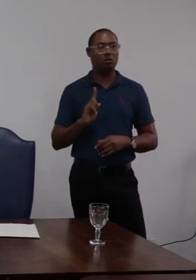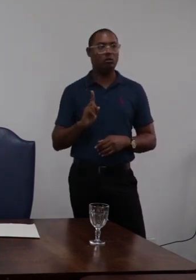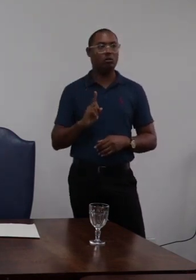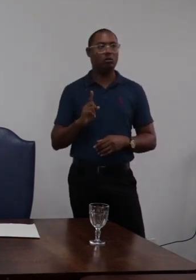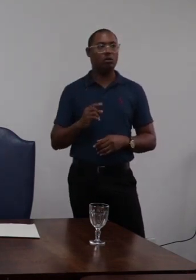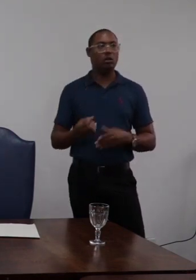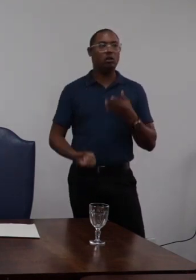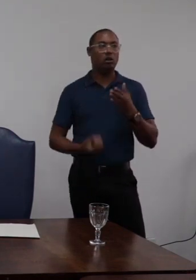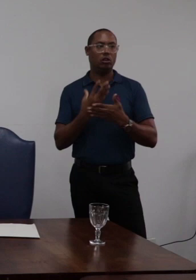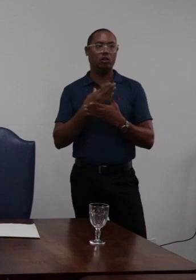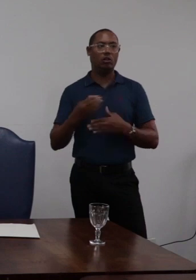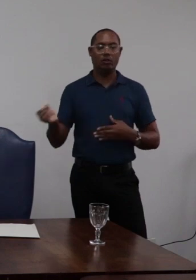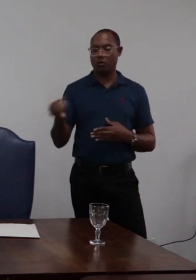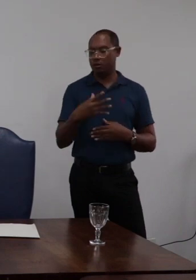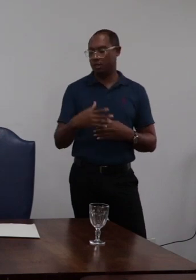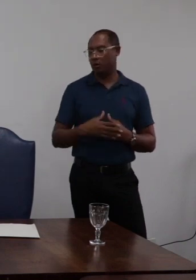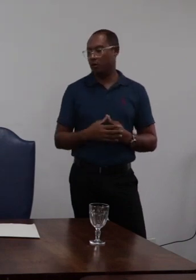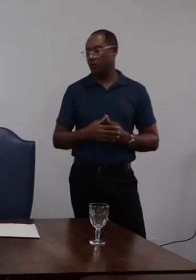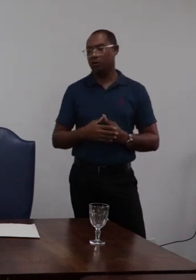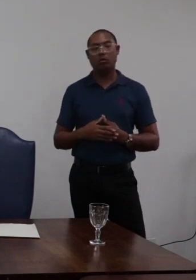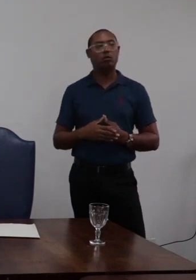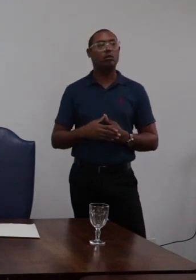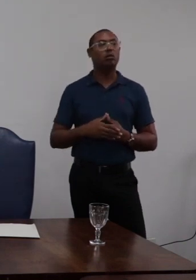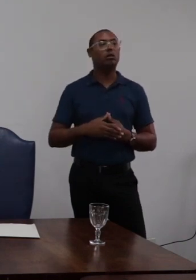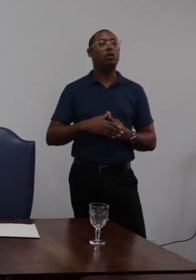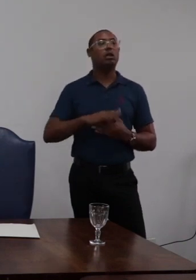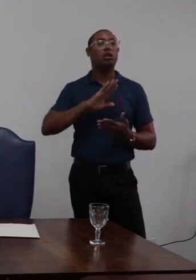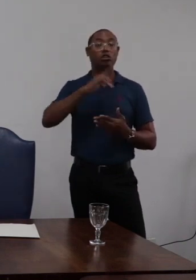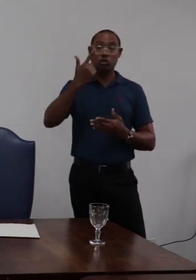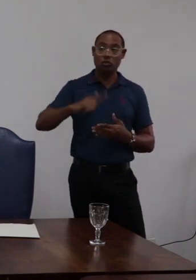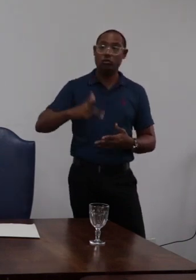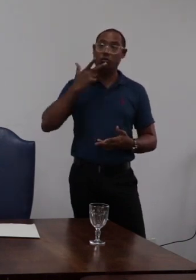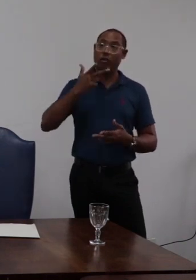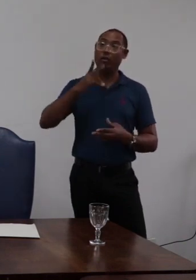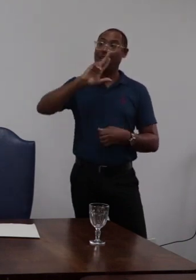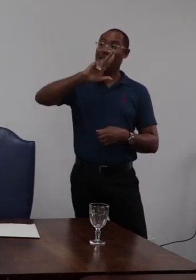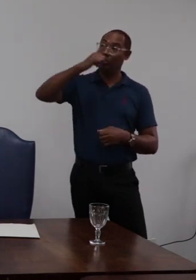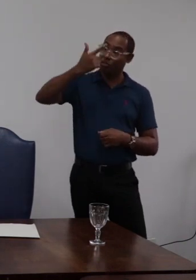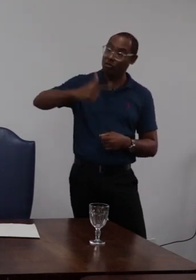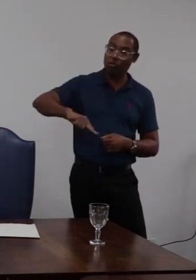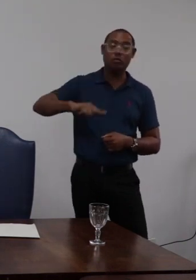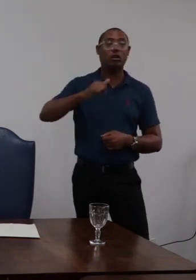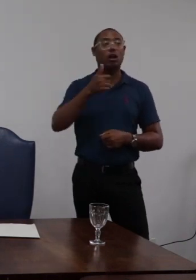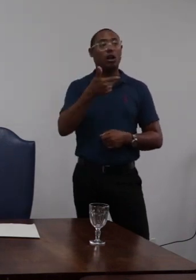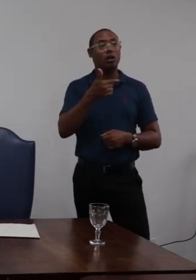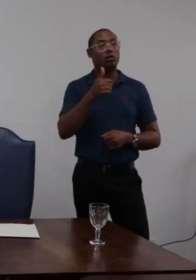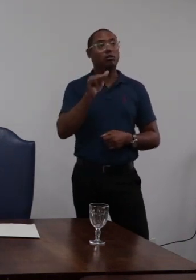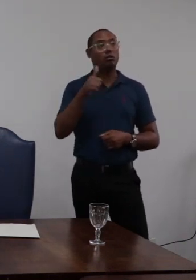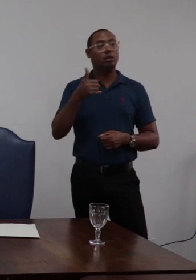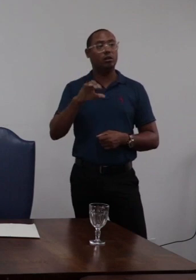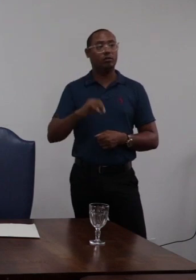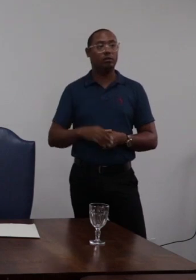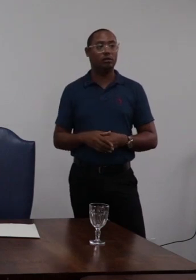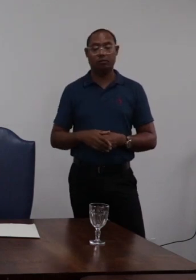que se crie uma nova comissão só estou reafirmando o que está na nossa lei 812 barra 9